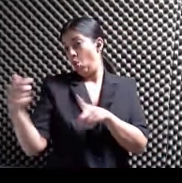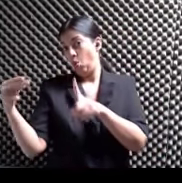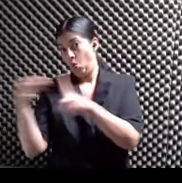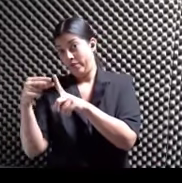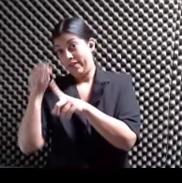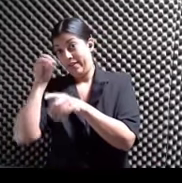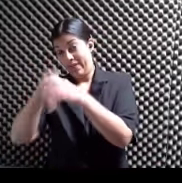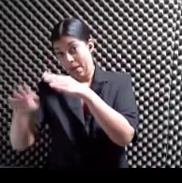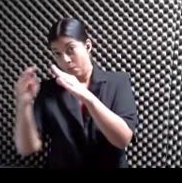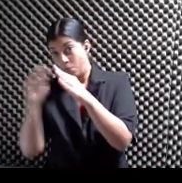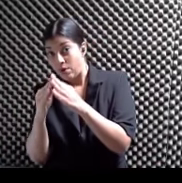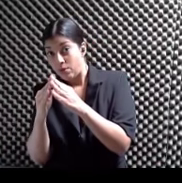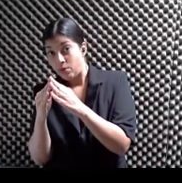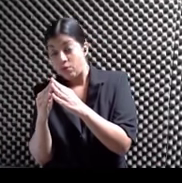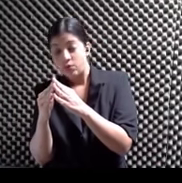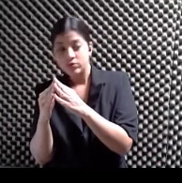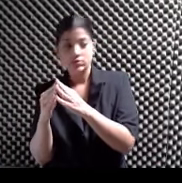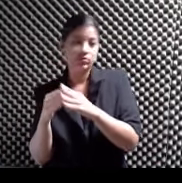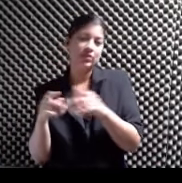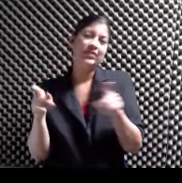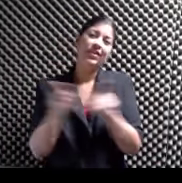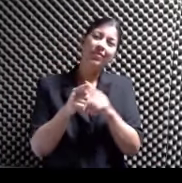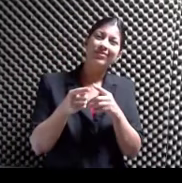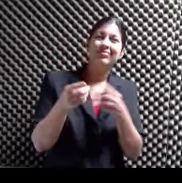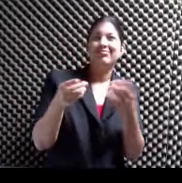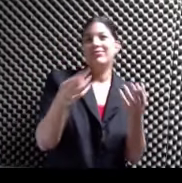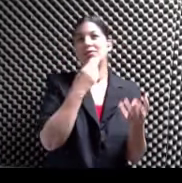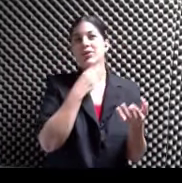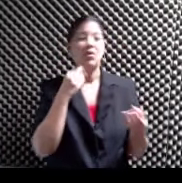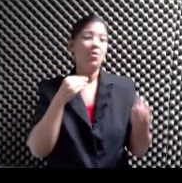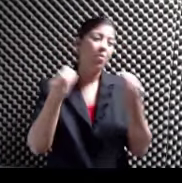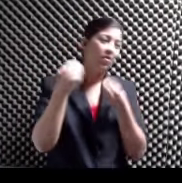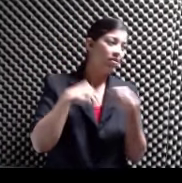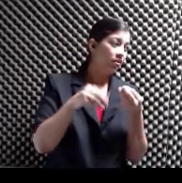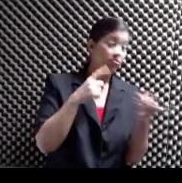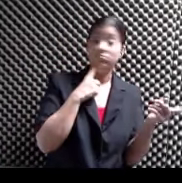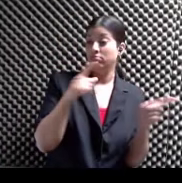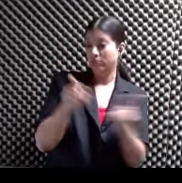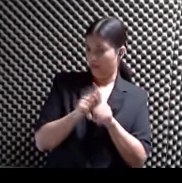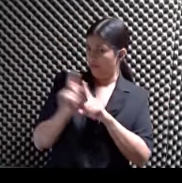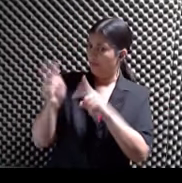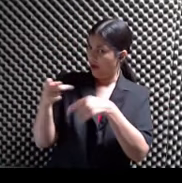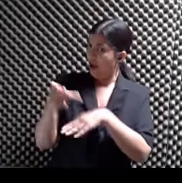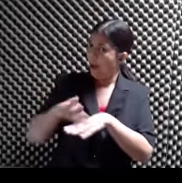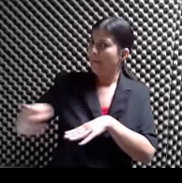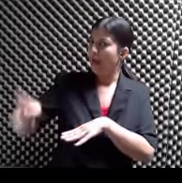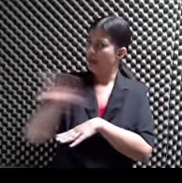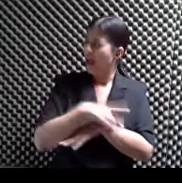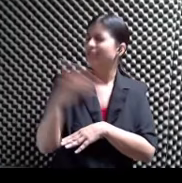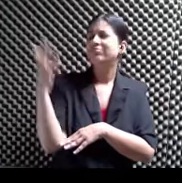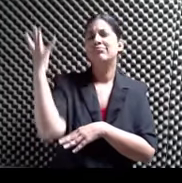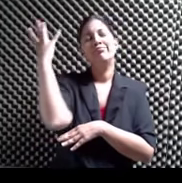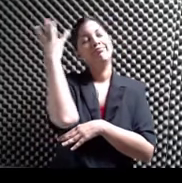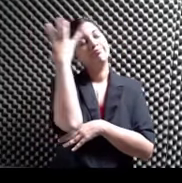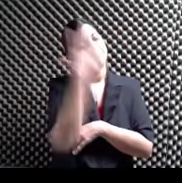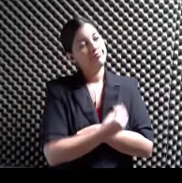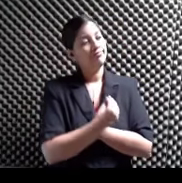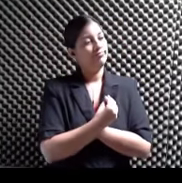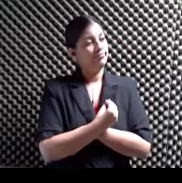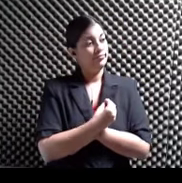Más las facilidades que haya de comida Y no pueden faltar de ir a la plaza Que es tremenda La plaza está muy bonita Muy bonita Yo tengo que